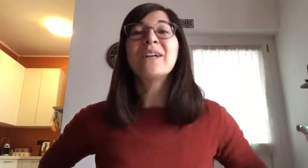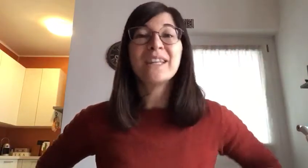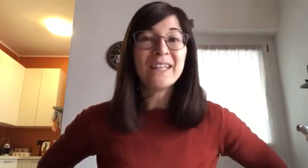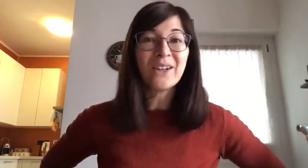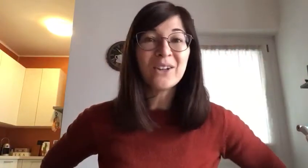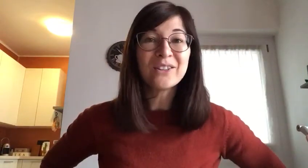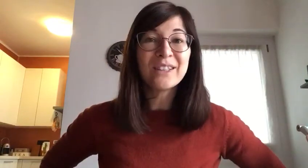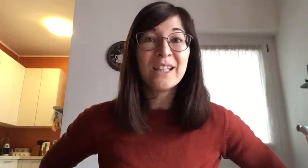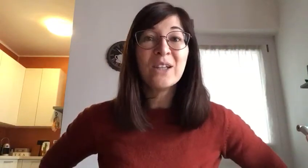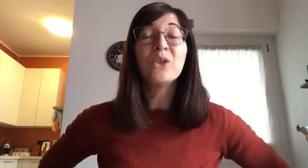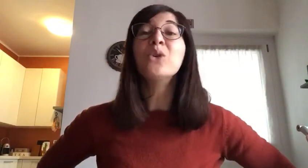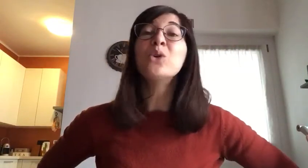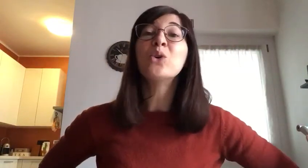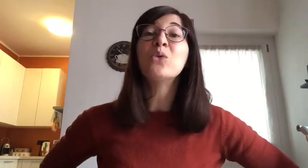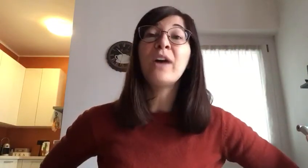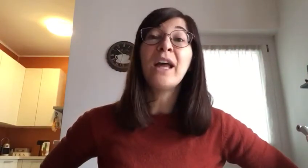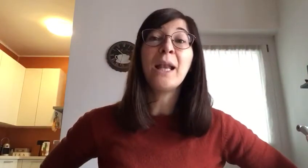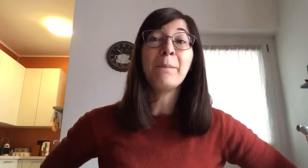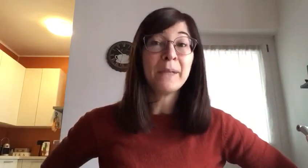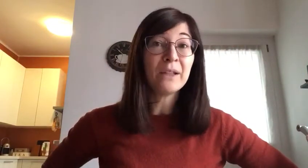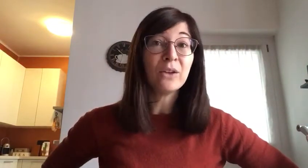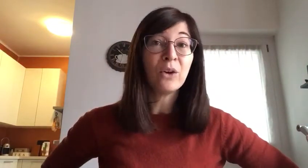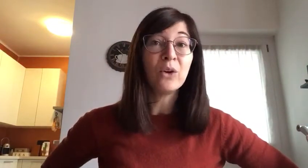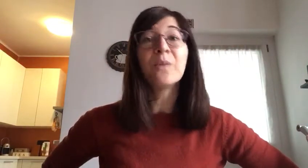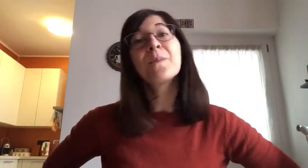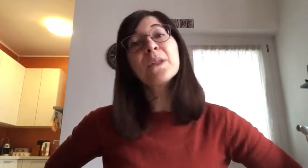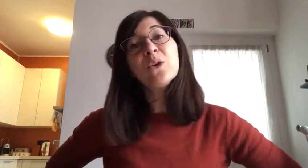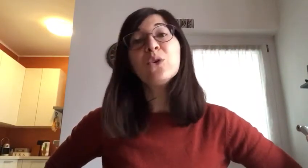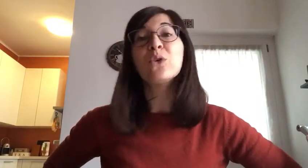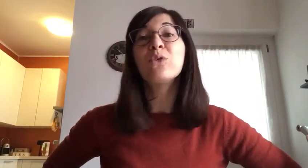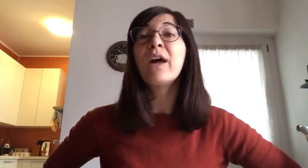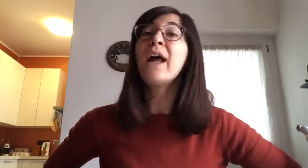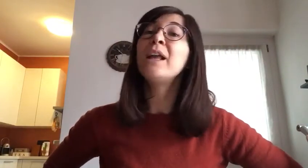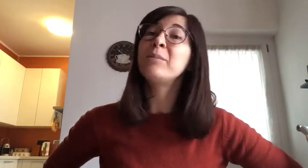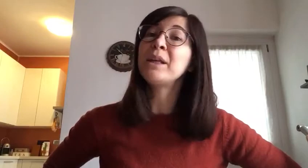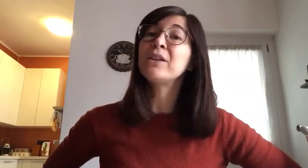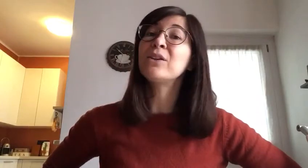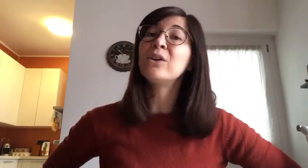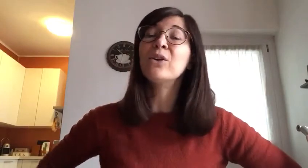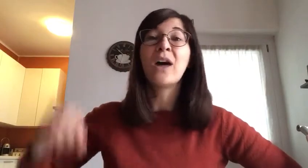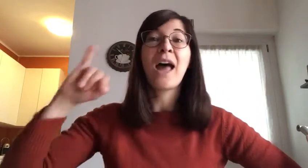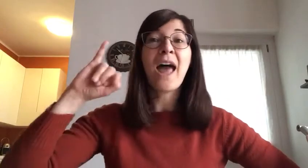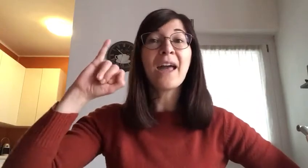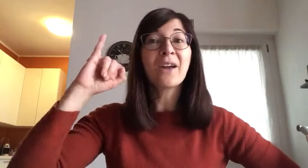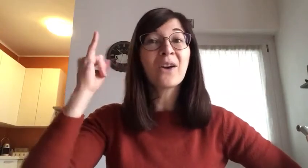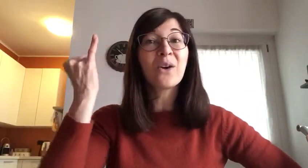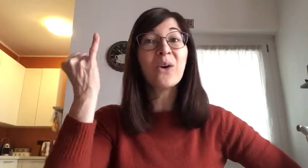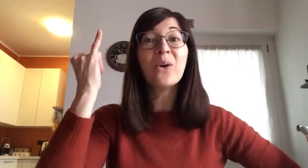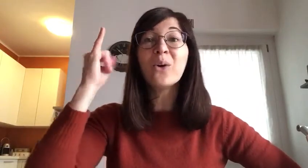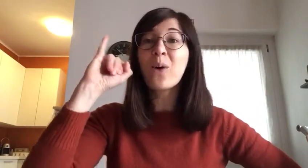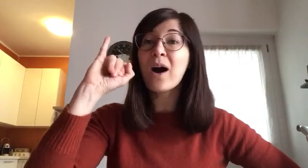anch'io dove il pugno dove l'anulare eccolo qua